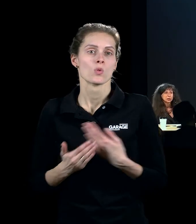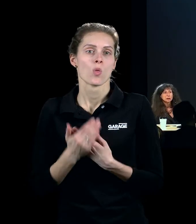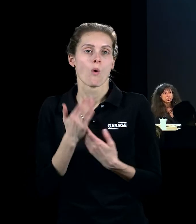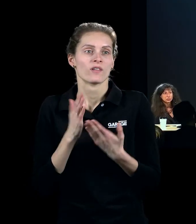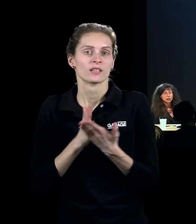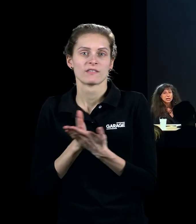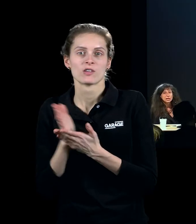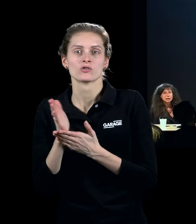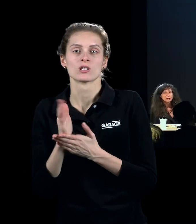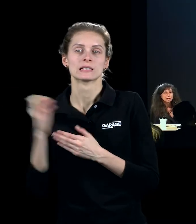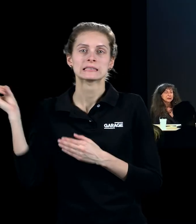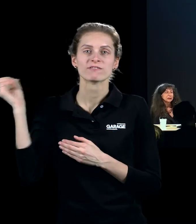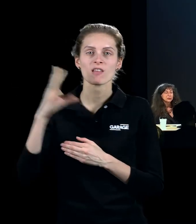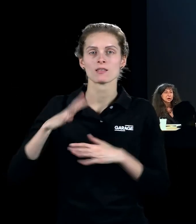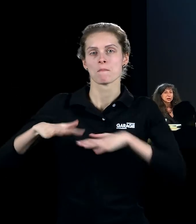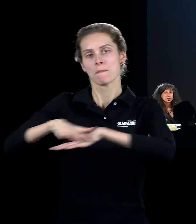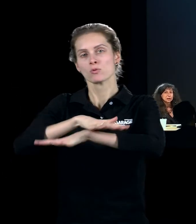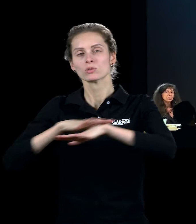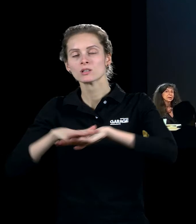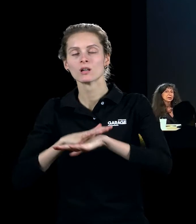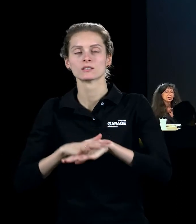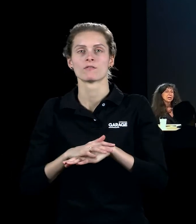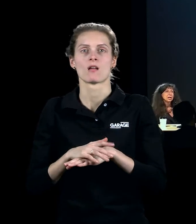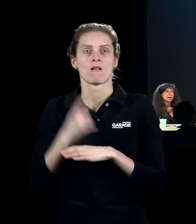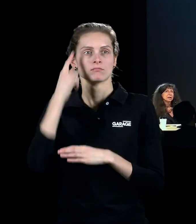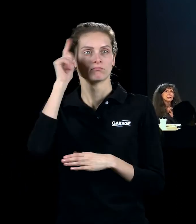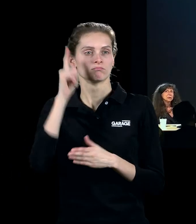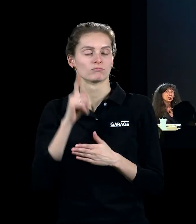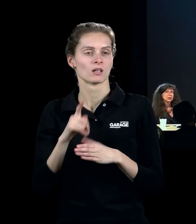света и пространства. И эти идеи движения и света,